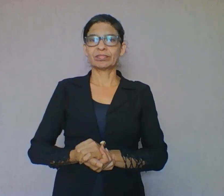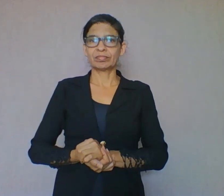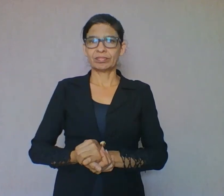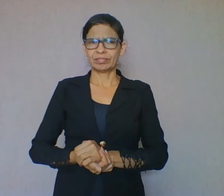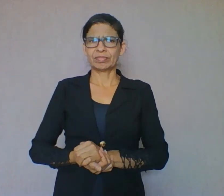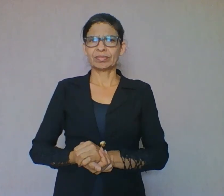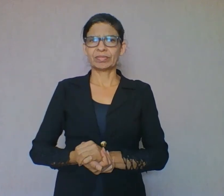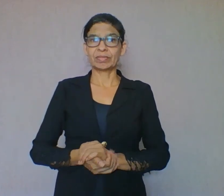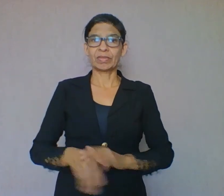o quê?